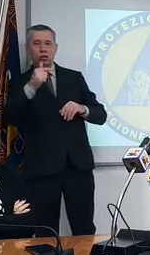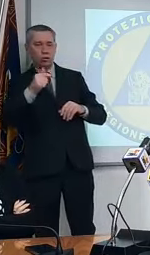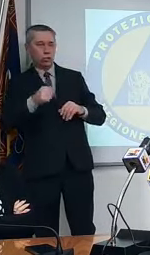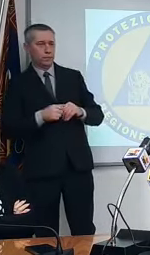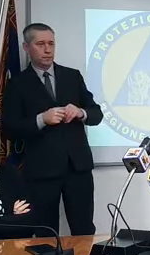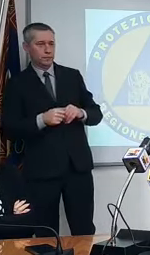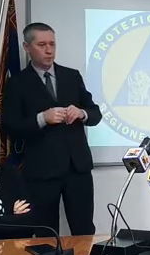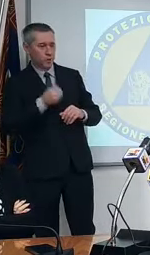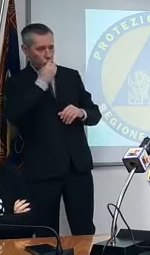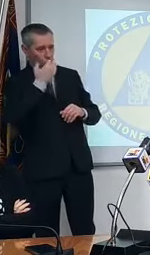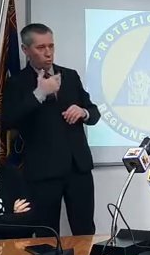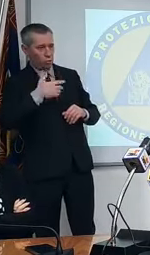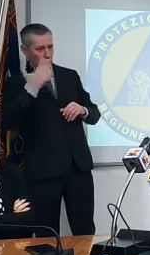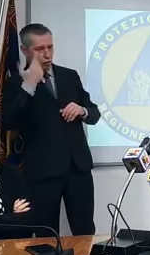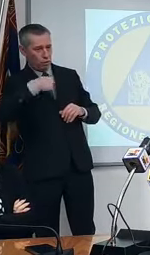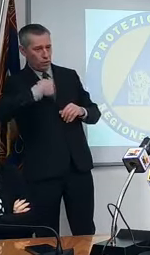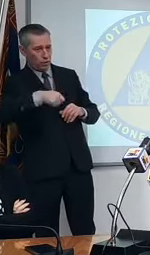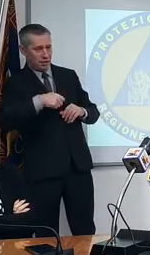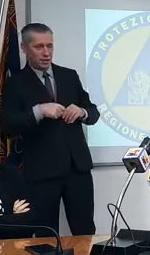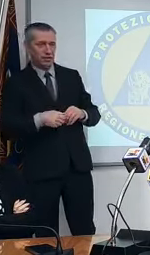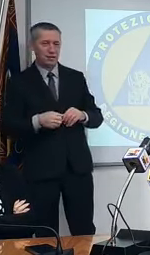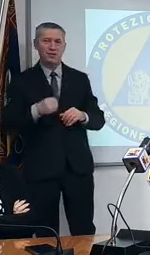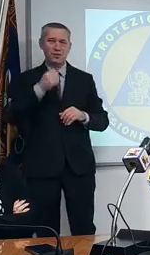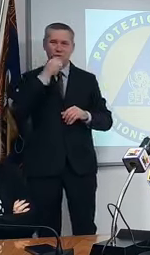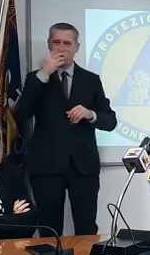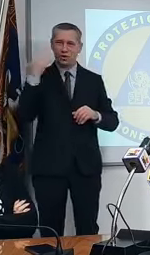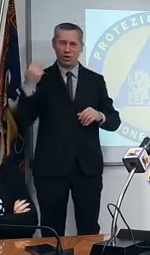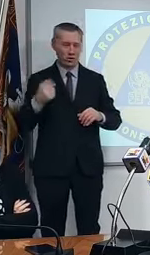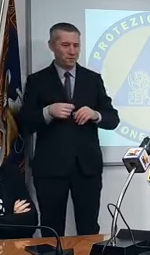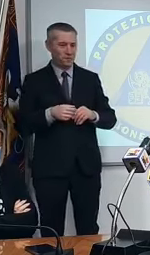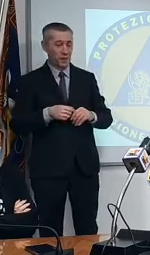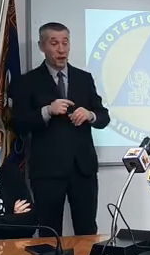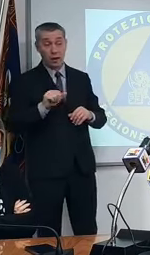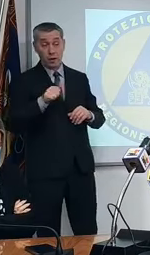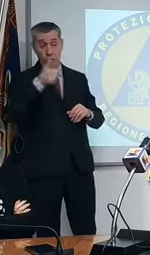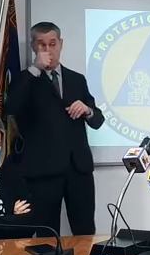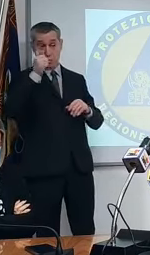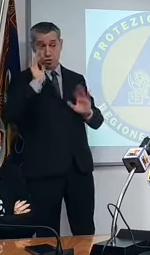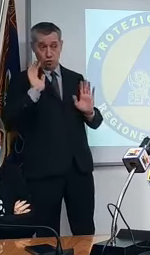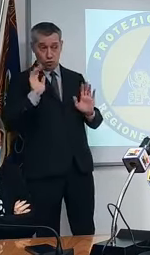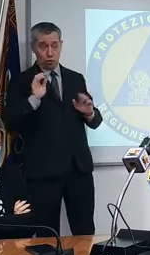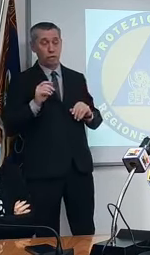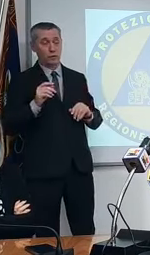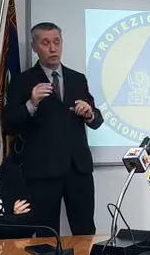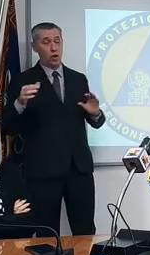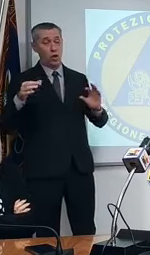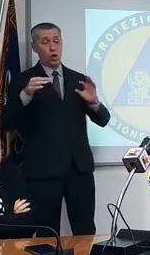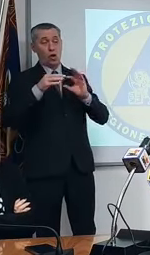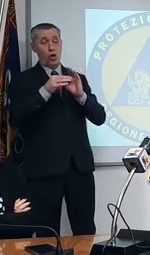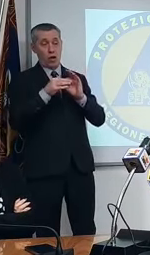buongiorno presidente buongiorno prima di tutto a proposito dei focolai